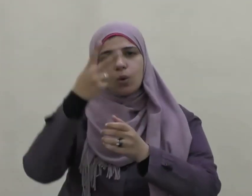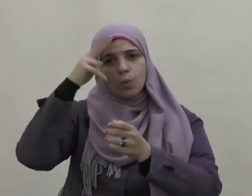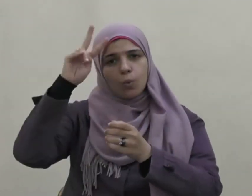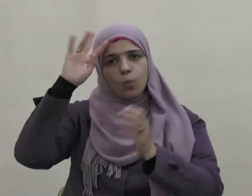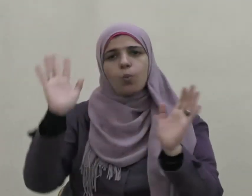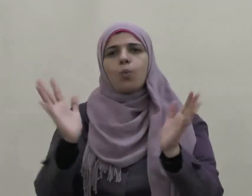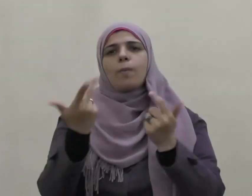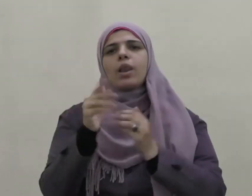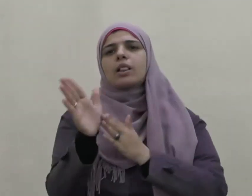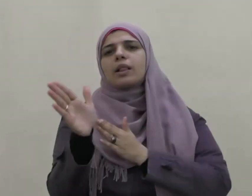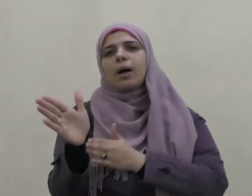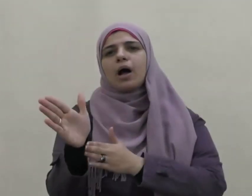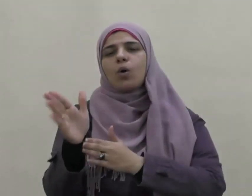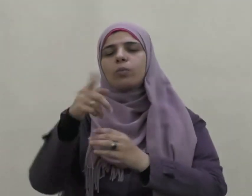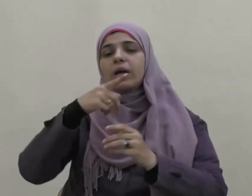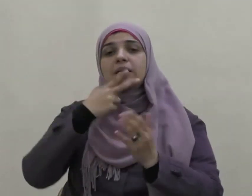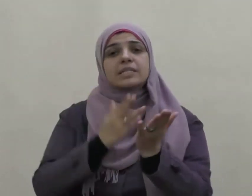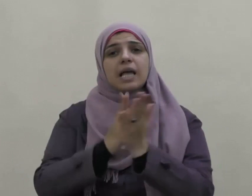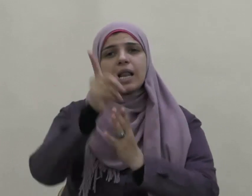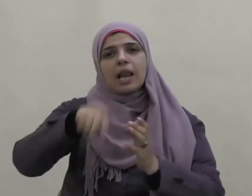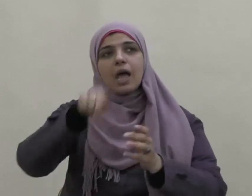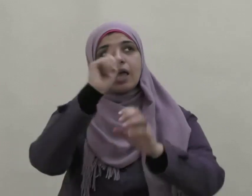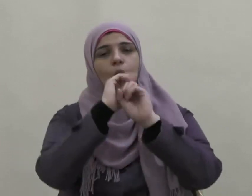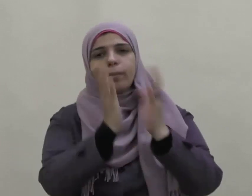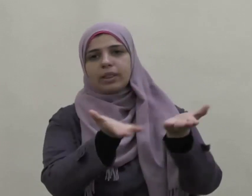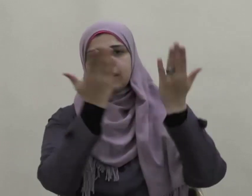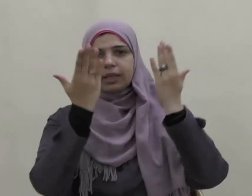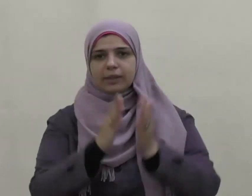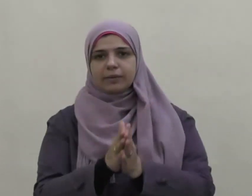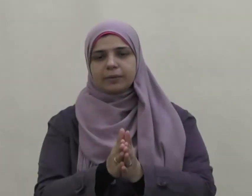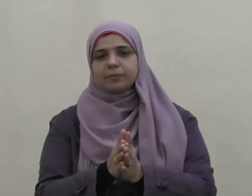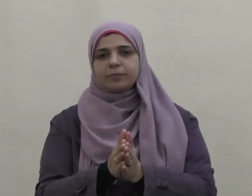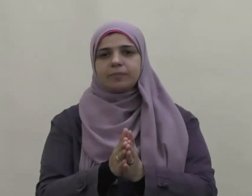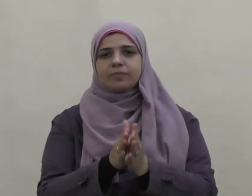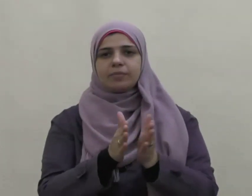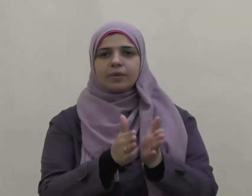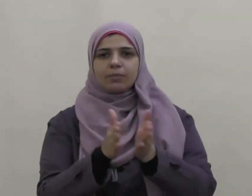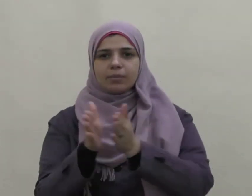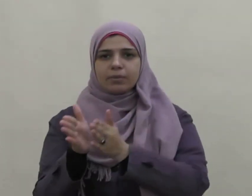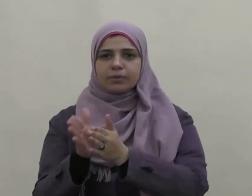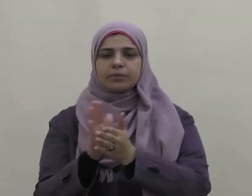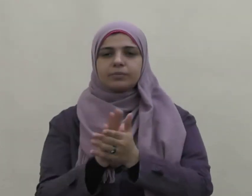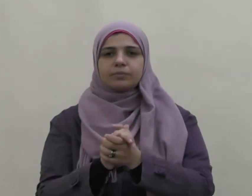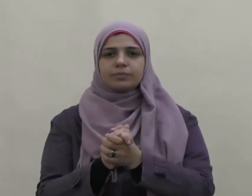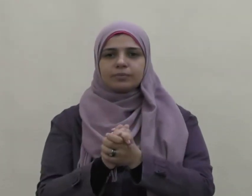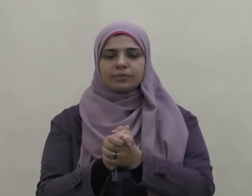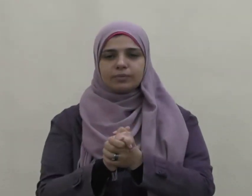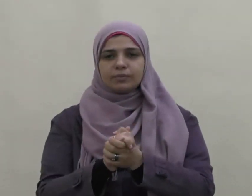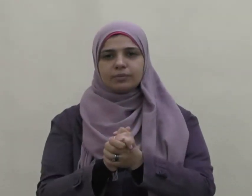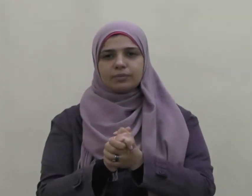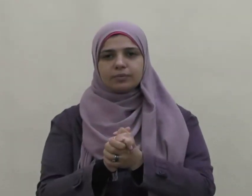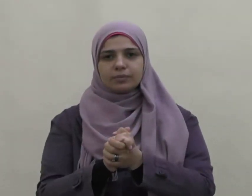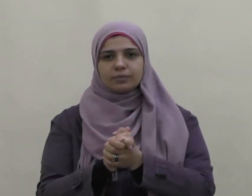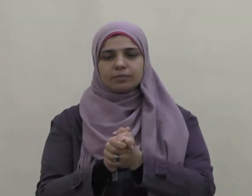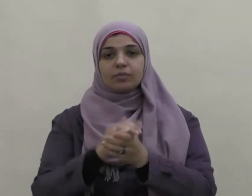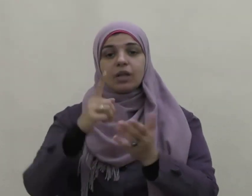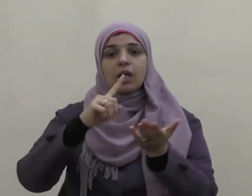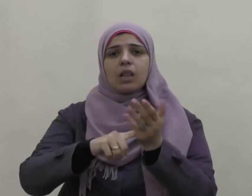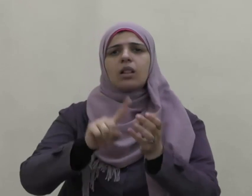ومن تبعهم بإحسان إلى يوم الدين وبعد فإن الله عز